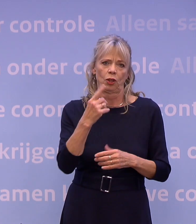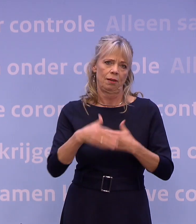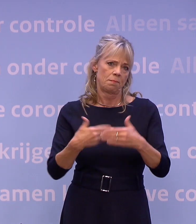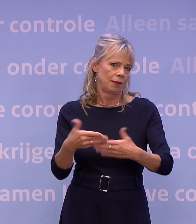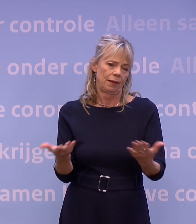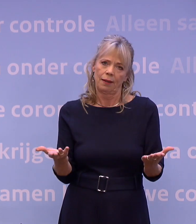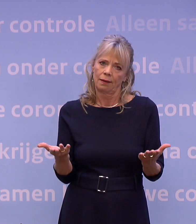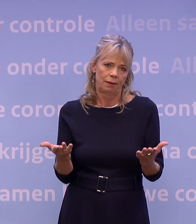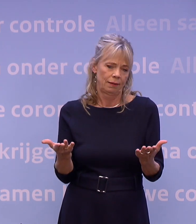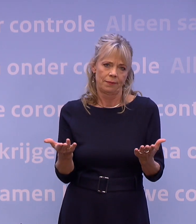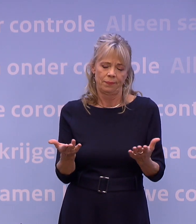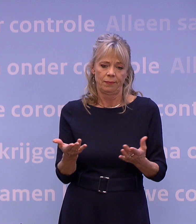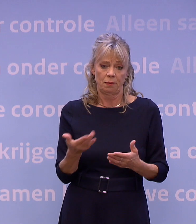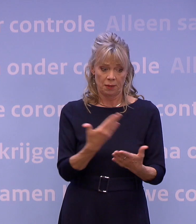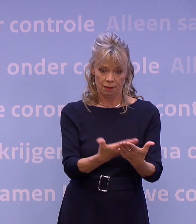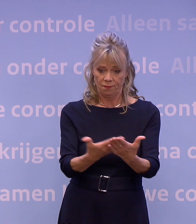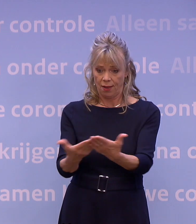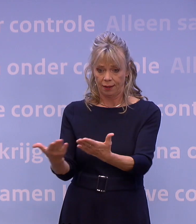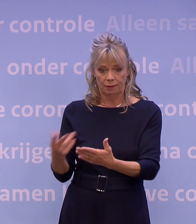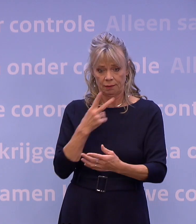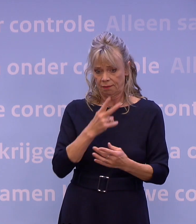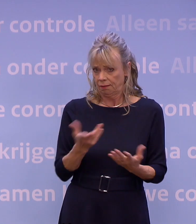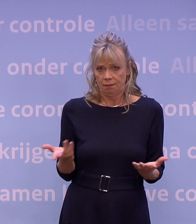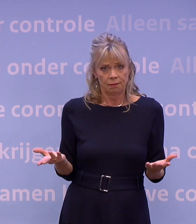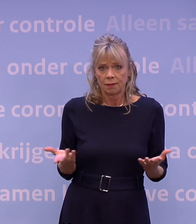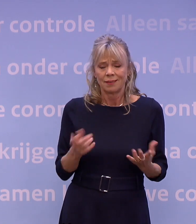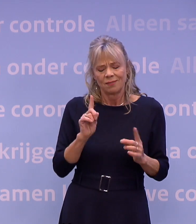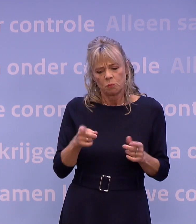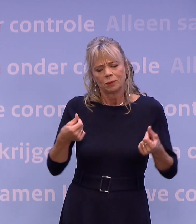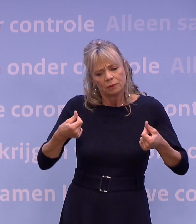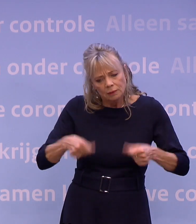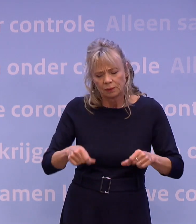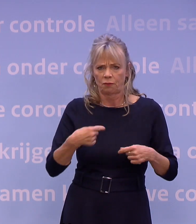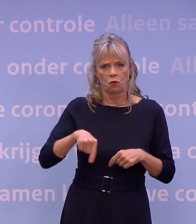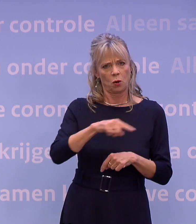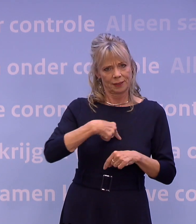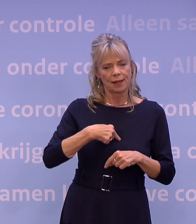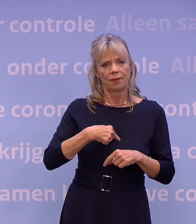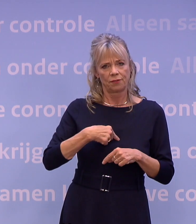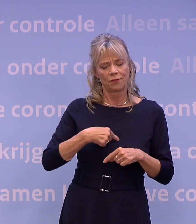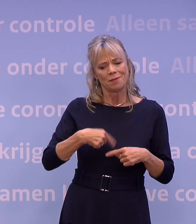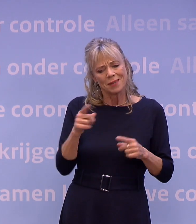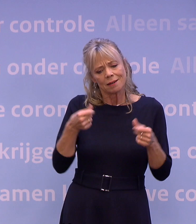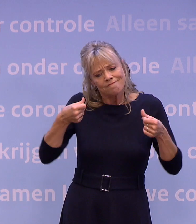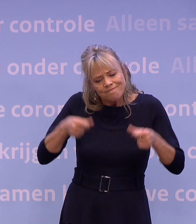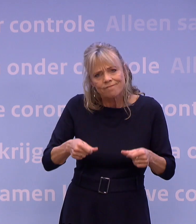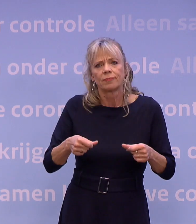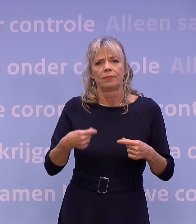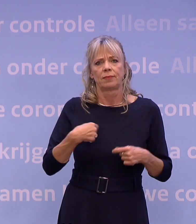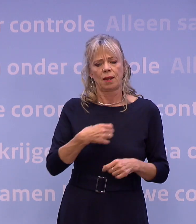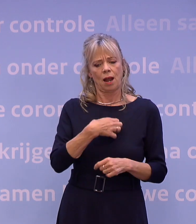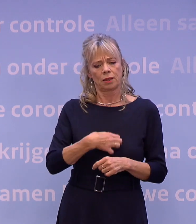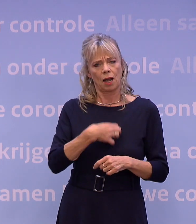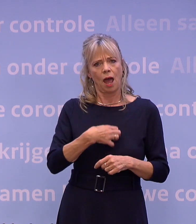Want de feiten liegen niet. We moeten strenger zijn voor onszelf en strenger zijn op ons eigen gedrag.